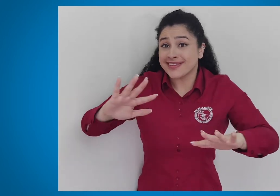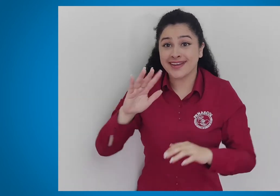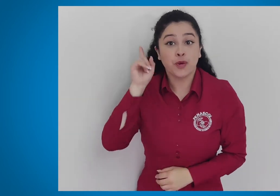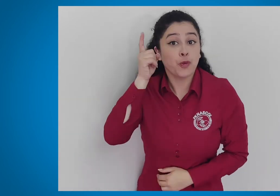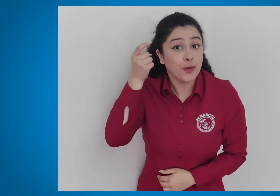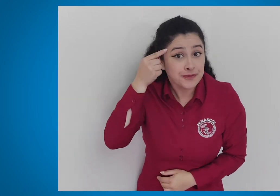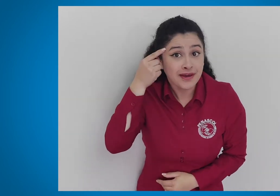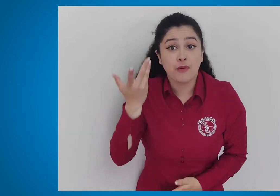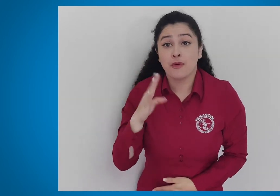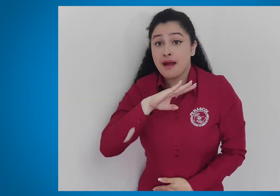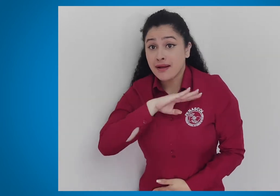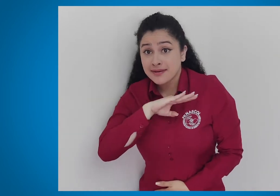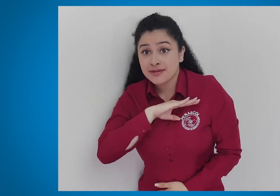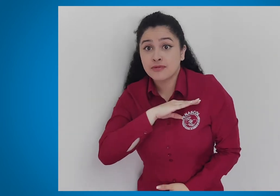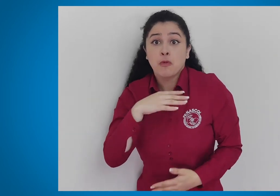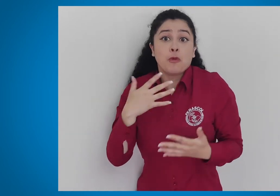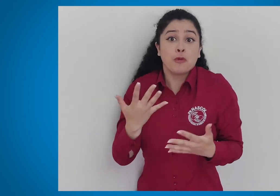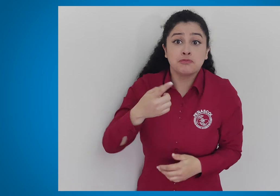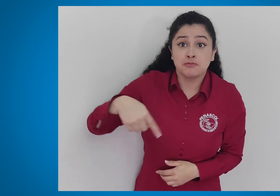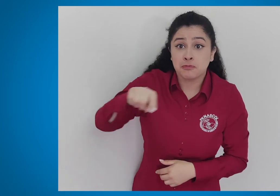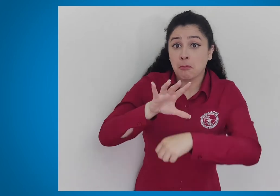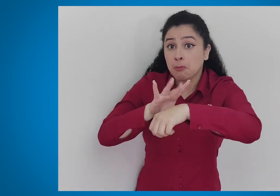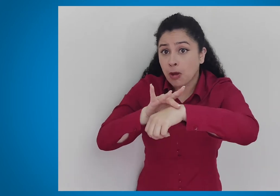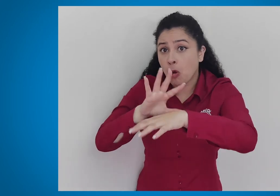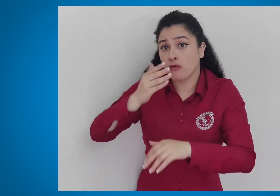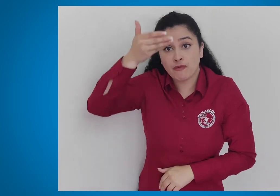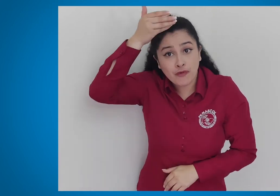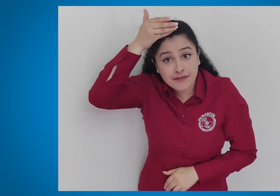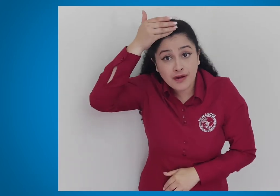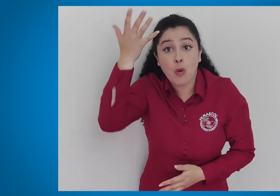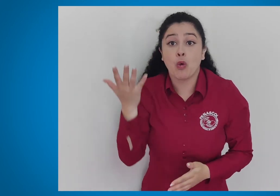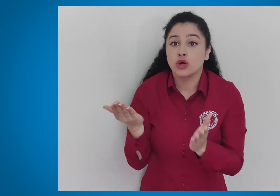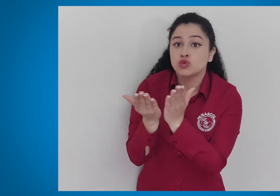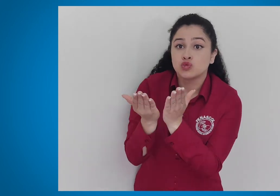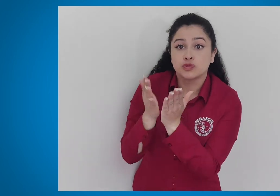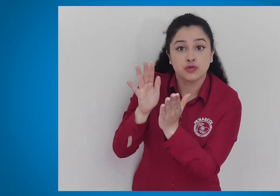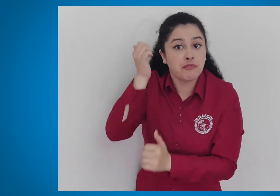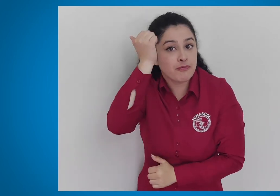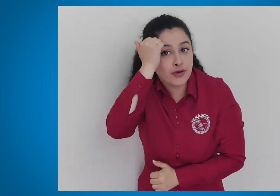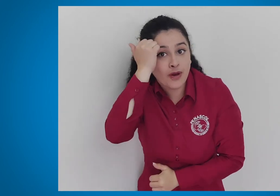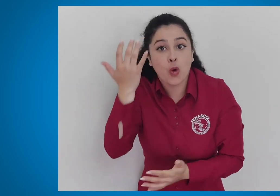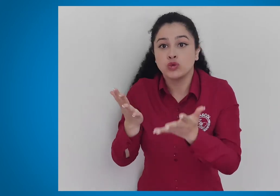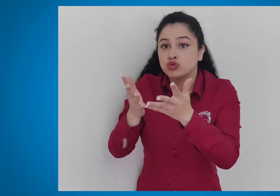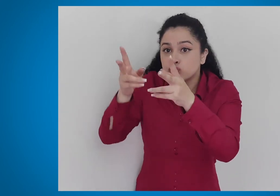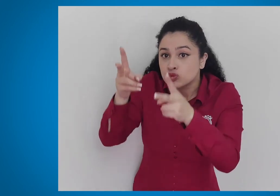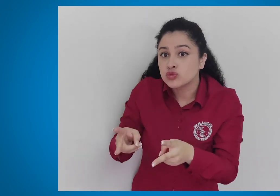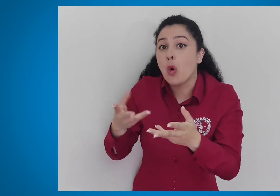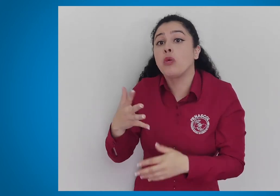Pueden participar cualquier persona, sea funcionaria del gobierno, de las alcaldías, doctores, enfermeras,